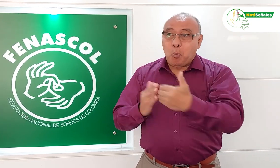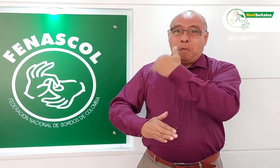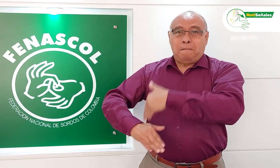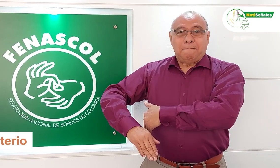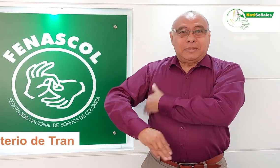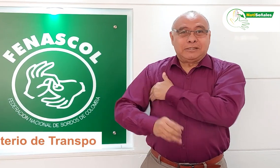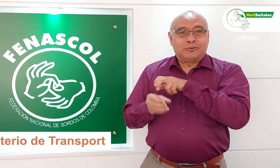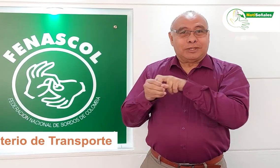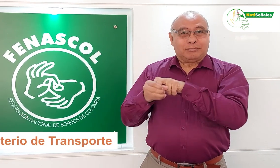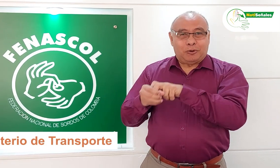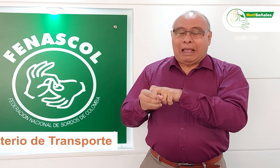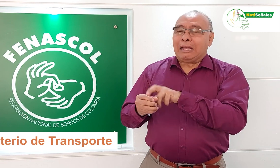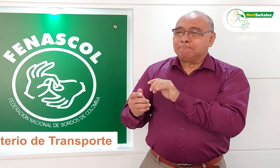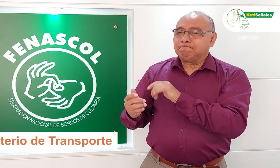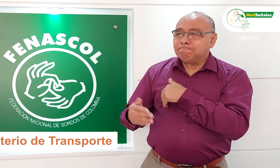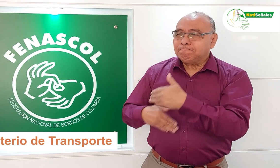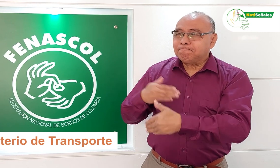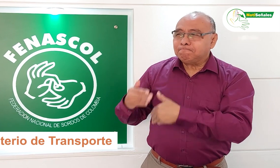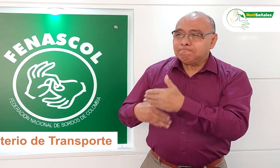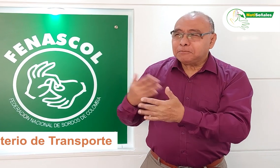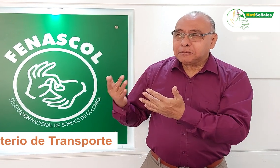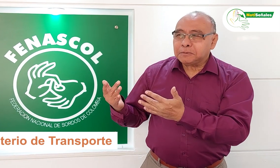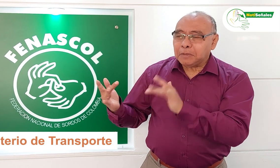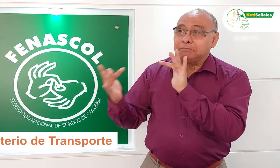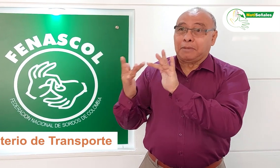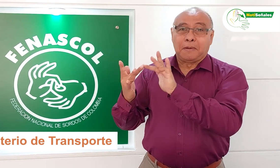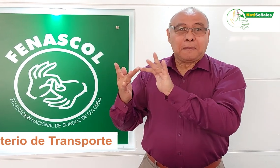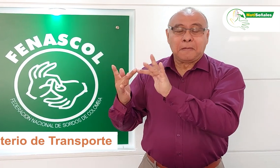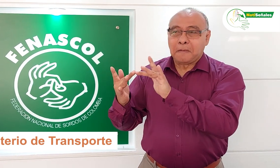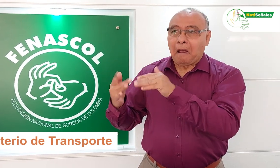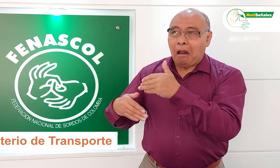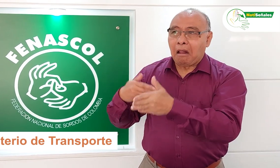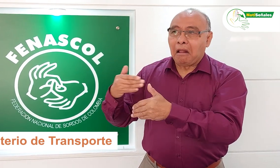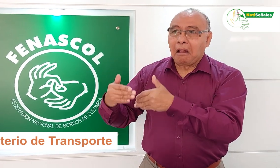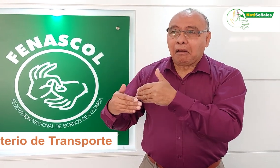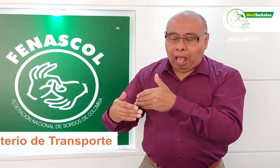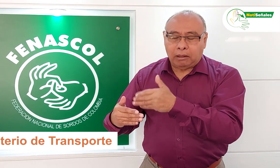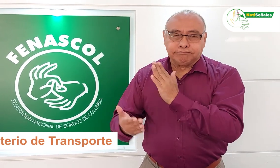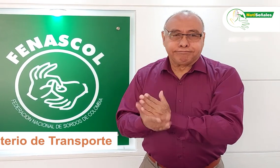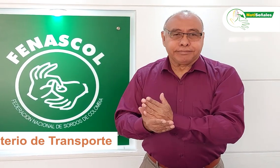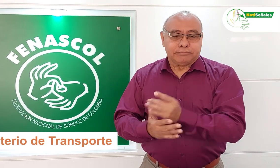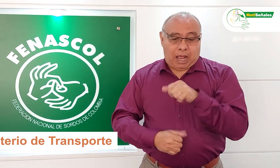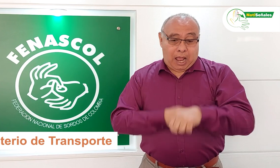FENASCOL desde el cambio de gobierno con el de la Administración Petro ha tenido acercamiento y contacto con el Ministerio de Transporte.